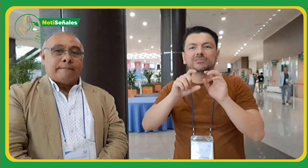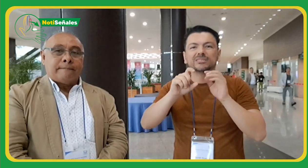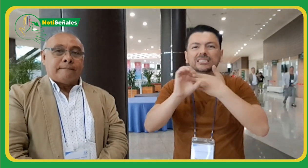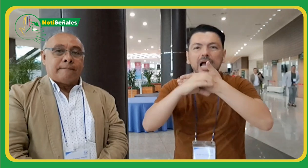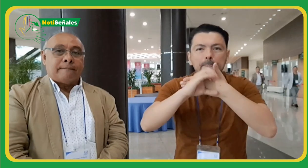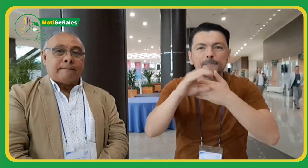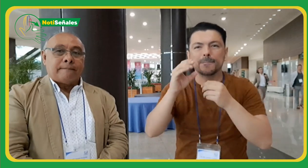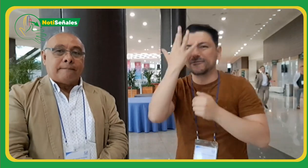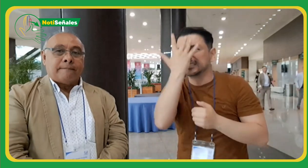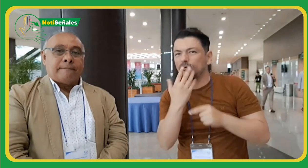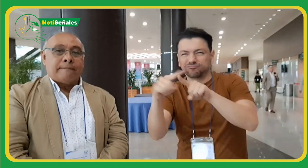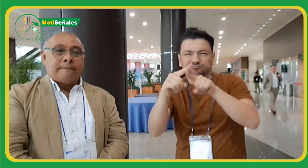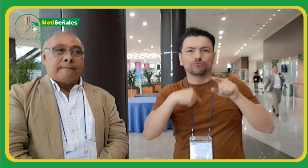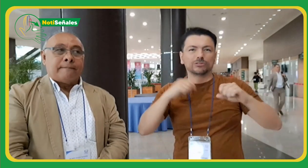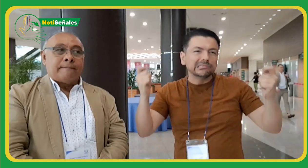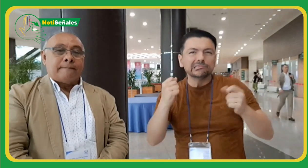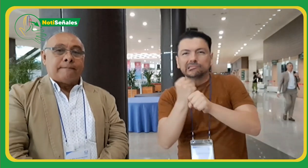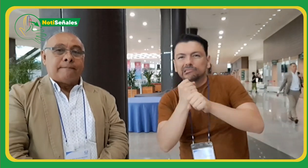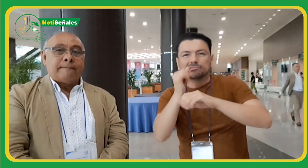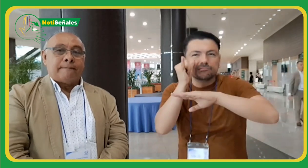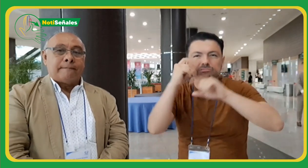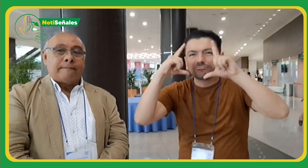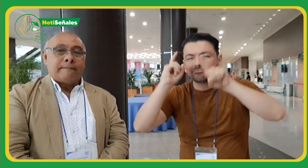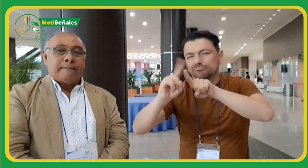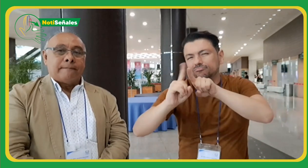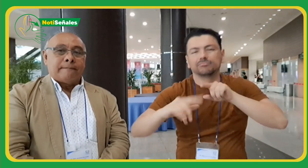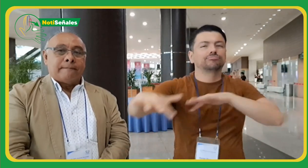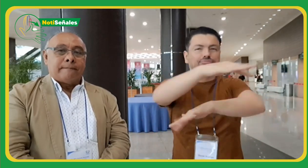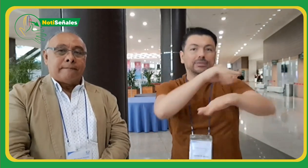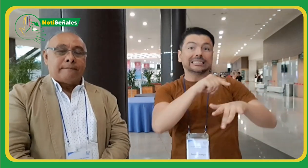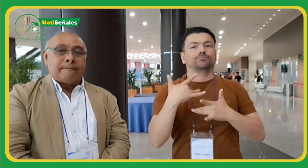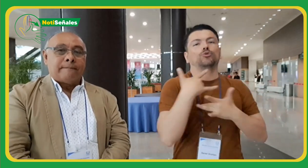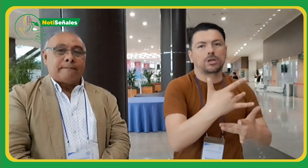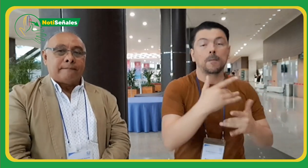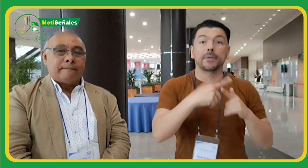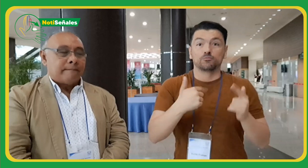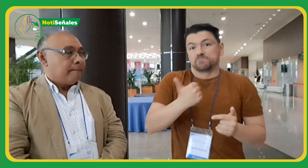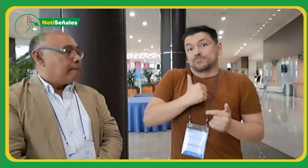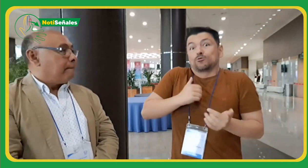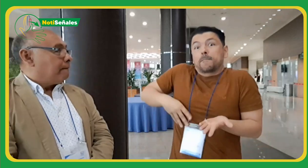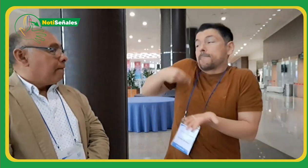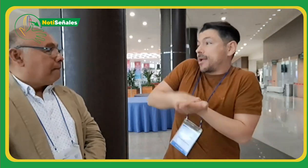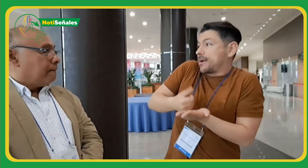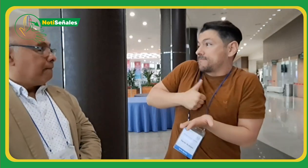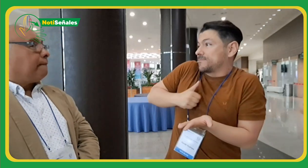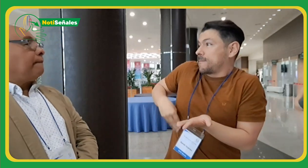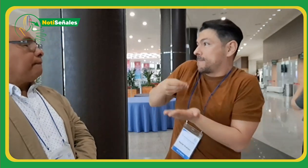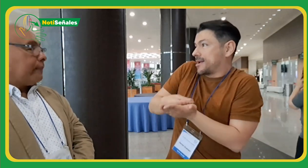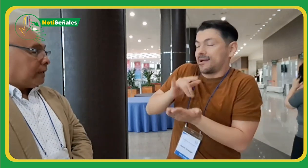otros. En mi caso, yo cubrí mis tiquetes de avión de ida y vuelta, pero el alojamiento y la comida sí los cubre la WFD.